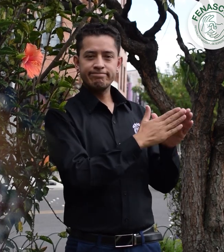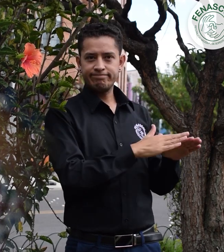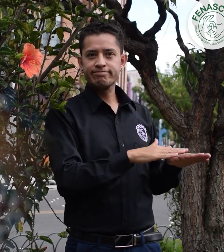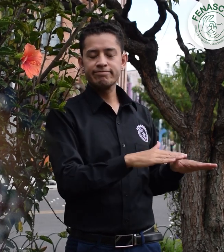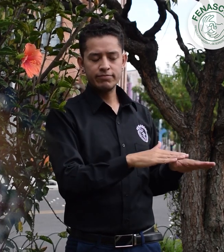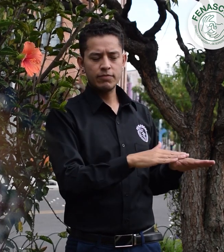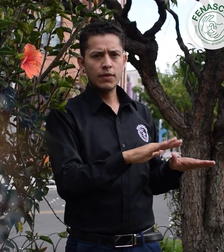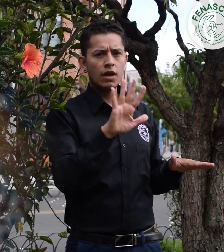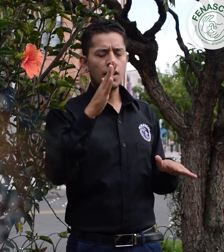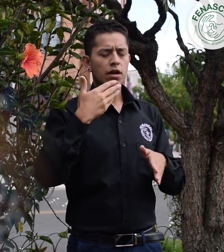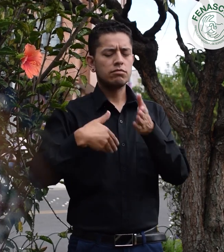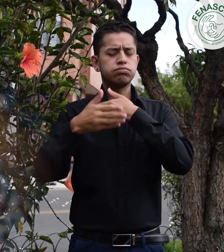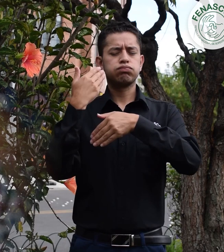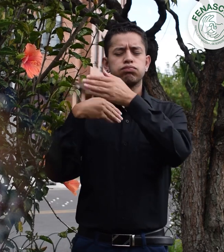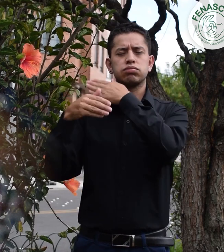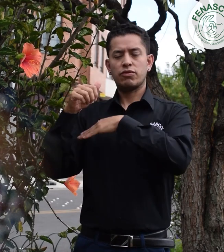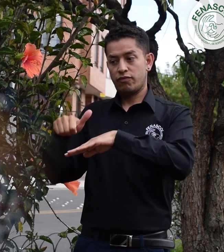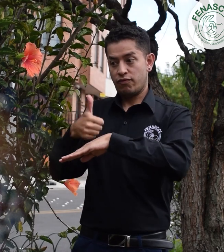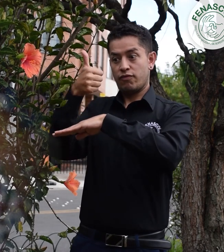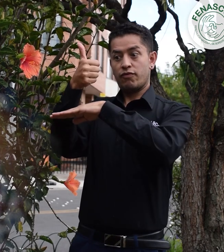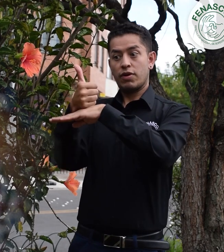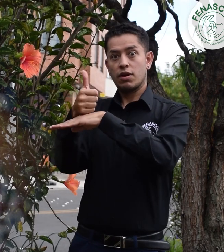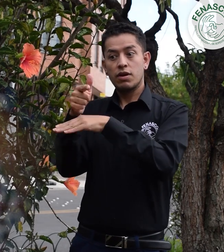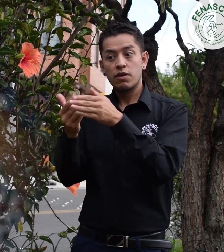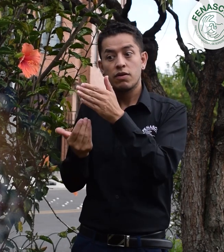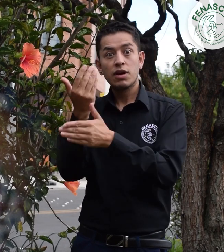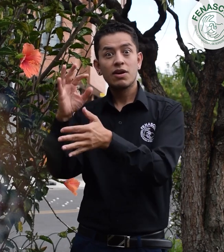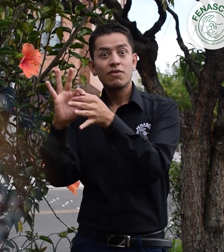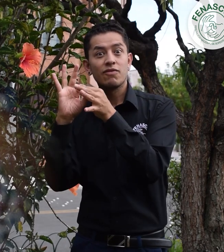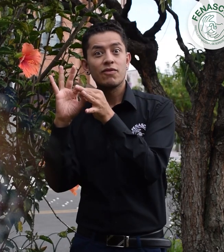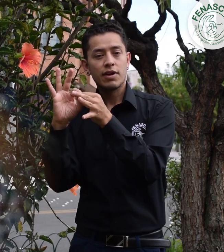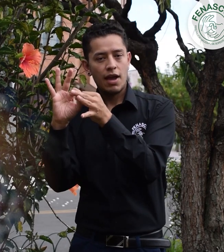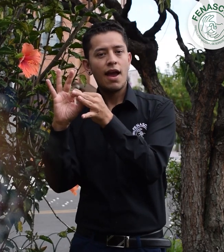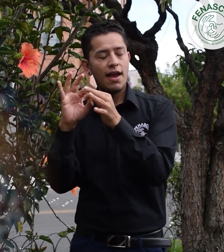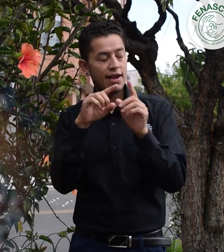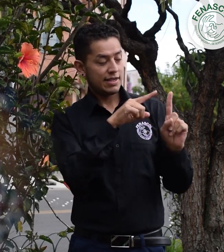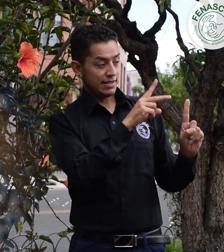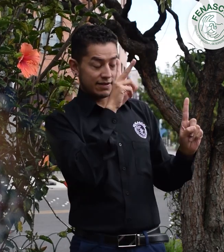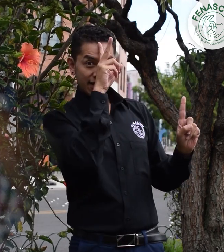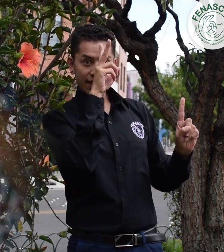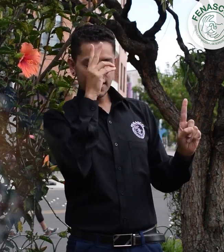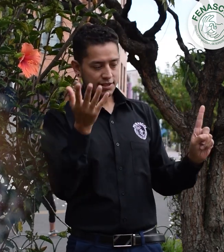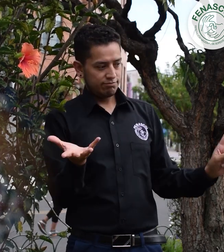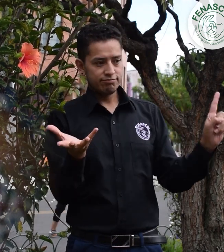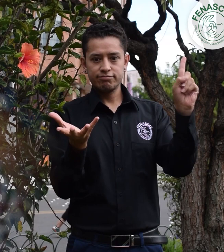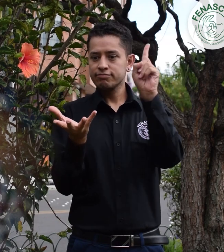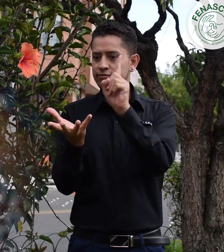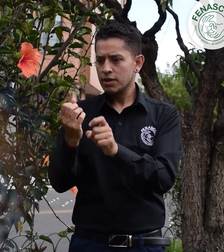de Carlos Field, quien desde la creación de FENASCOL desempeñó un rol activo como